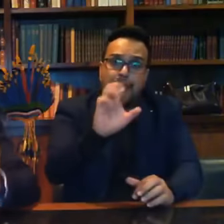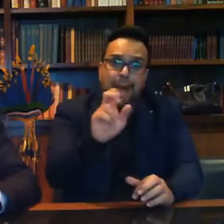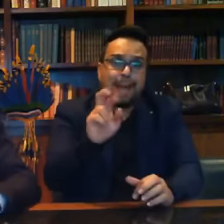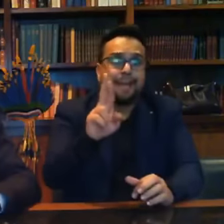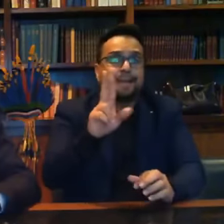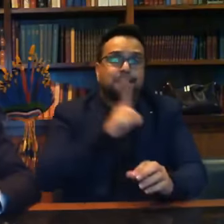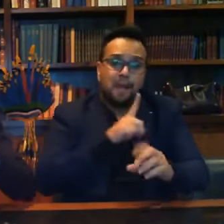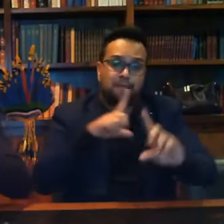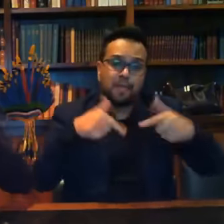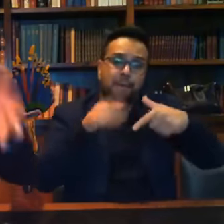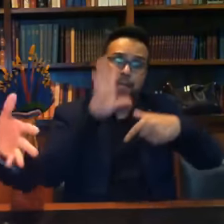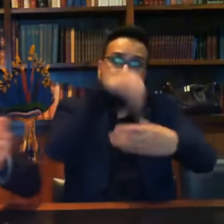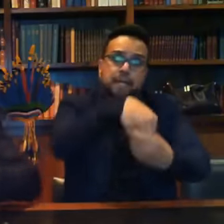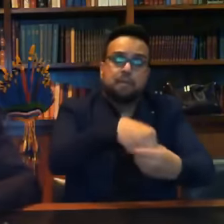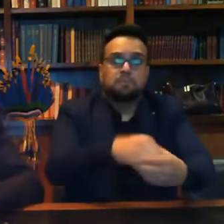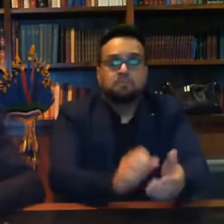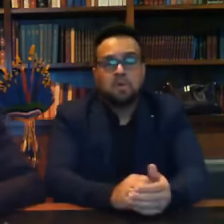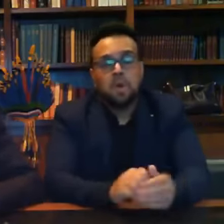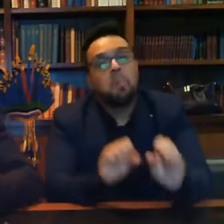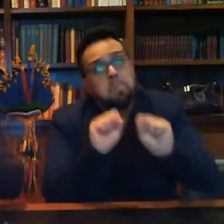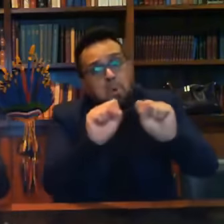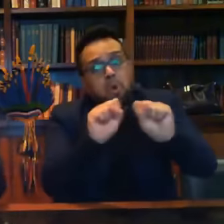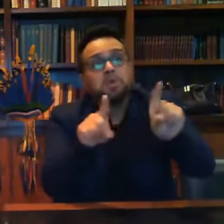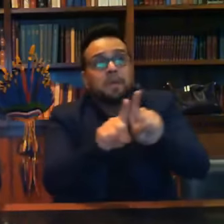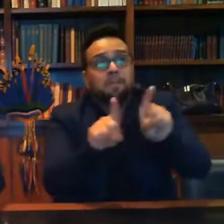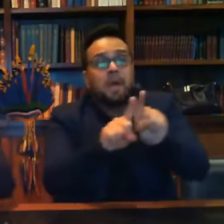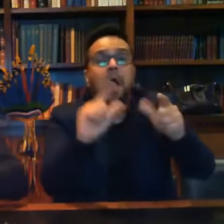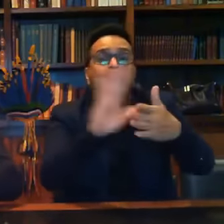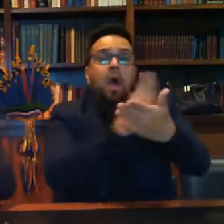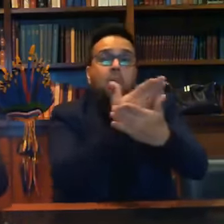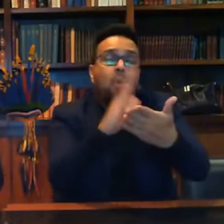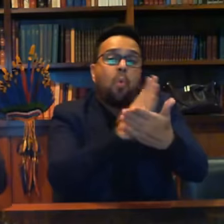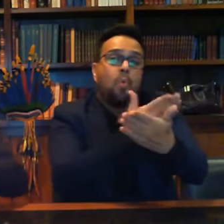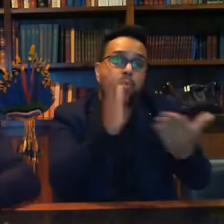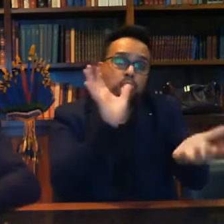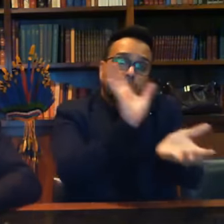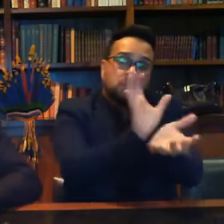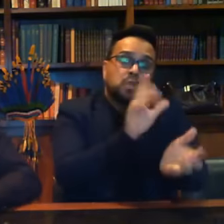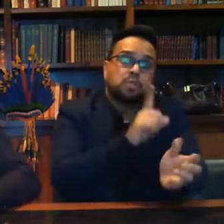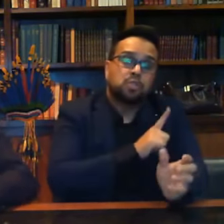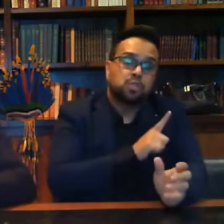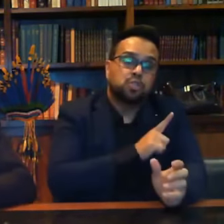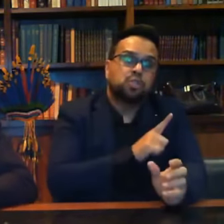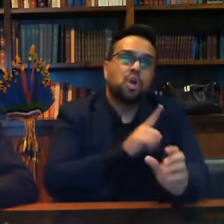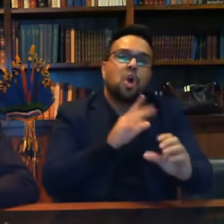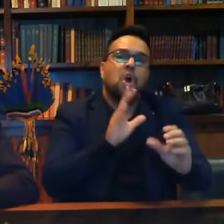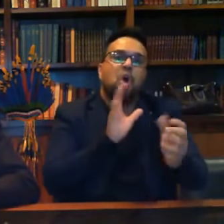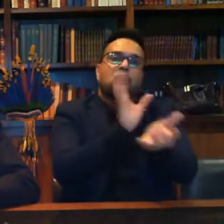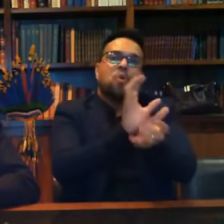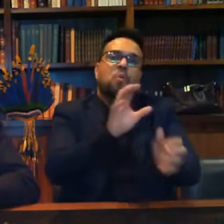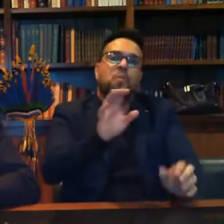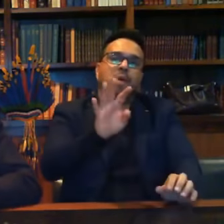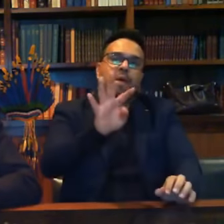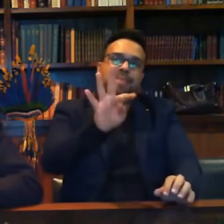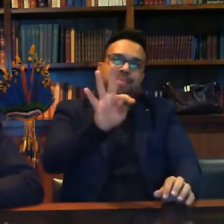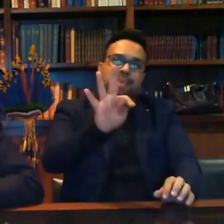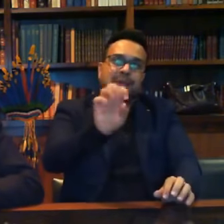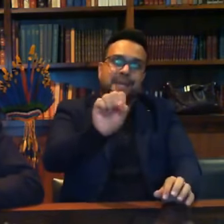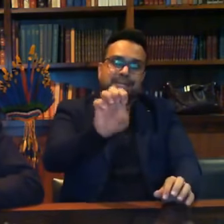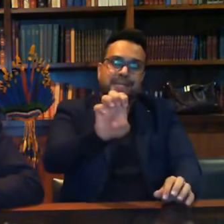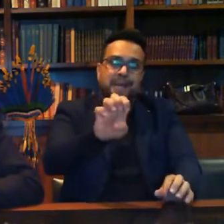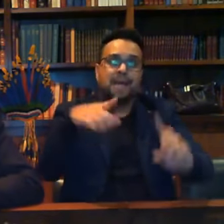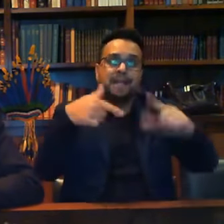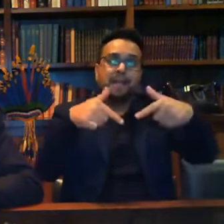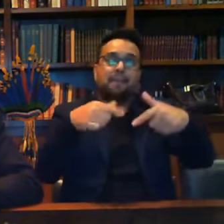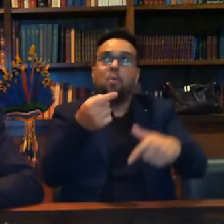não tenho certeza, com a colivência daquela cúpula minúscula do TSE que está lá há quase 20 anos lá